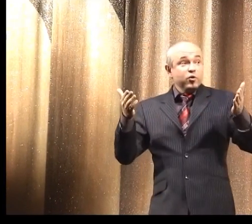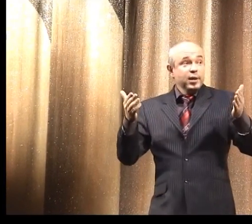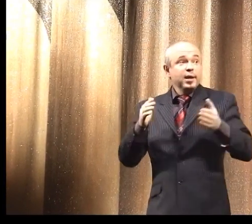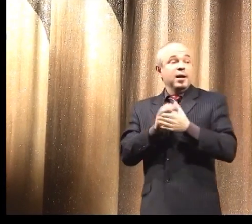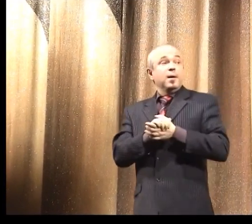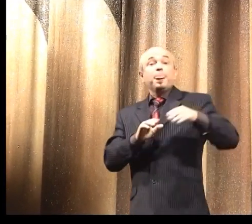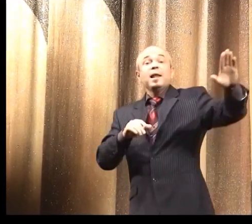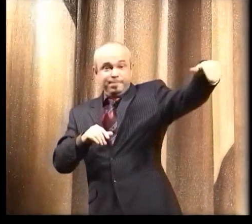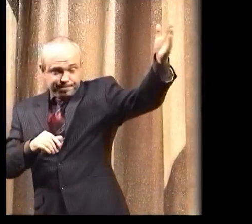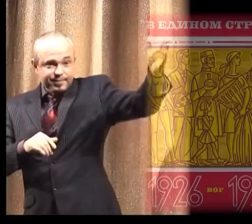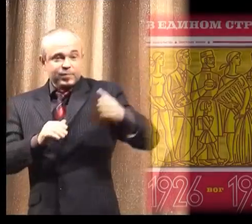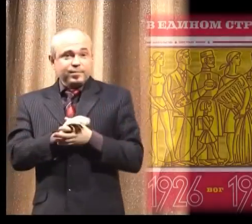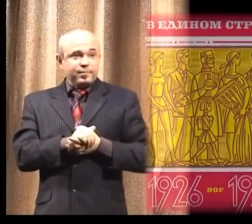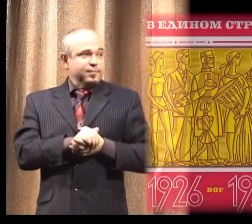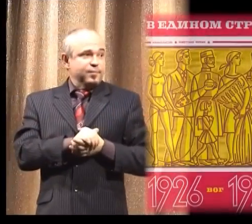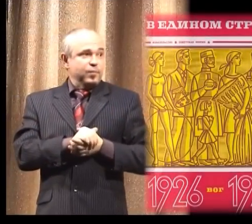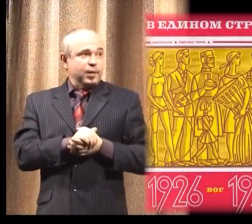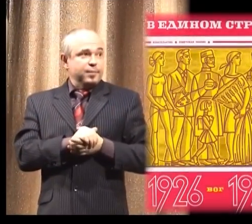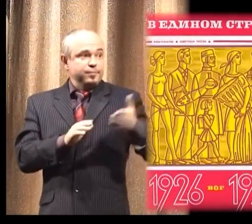прошло. Следующий, пожалуйста.